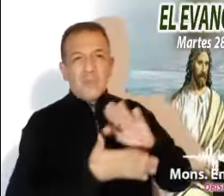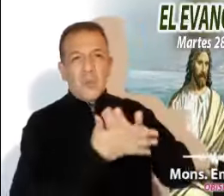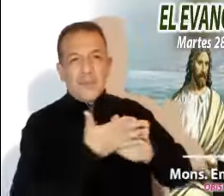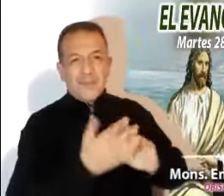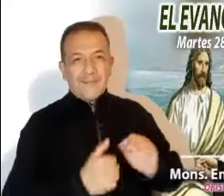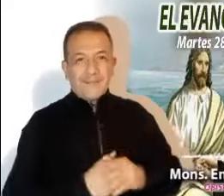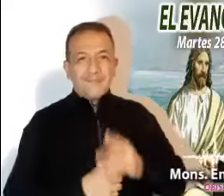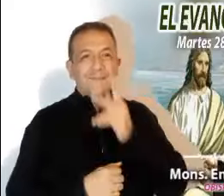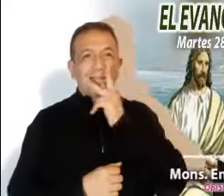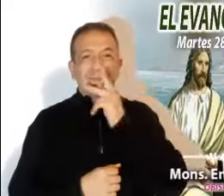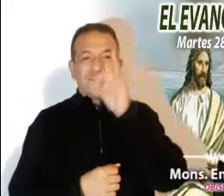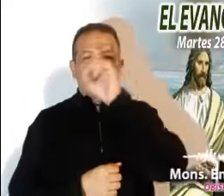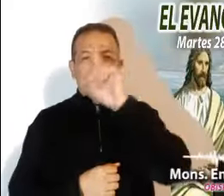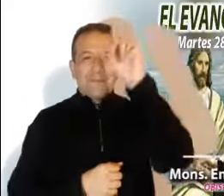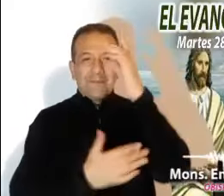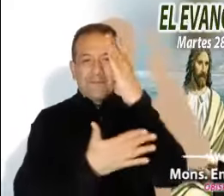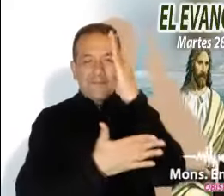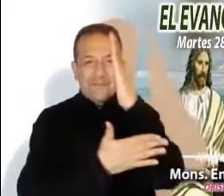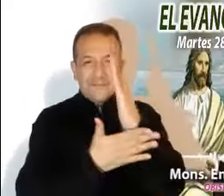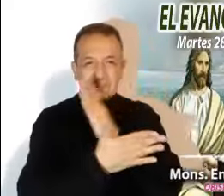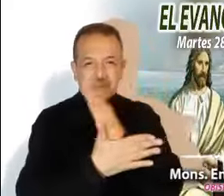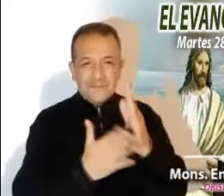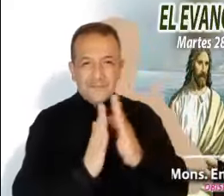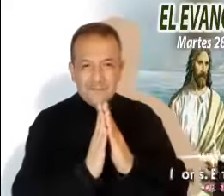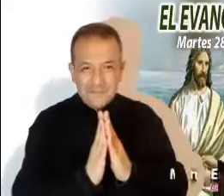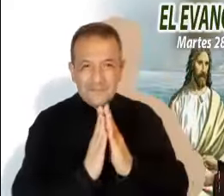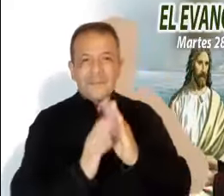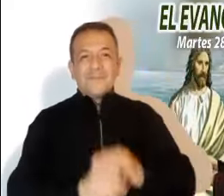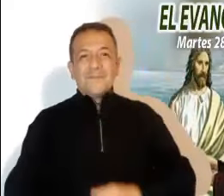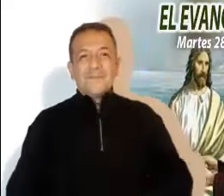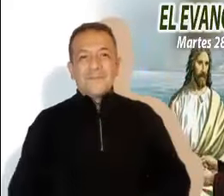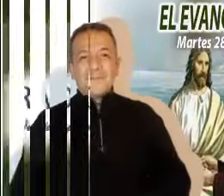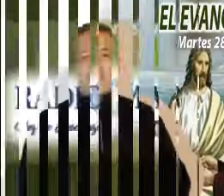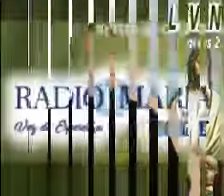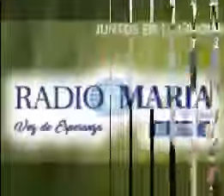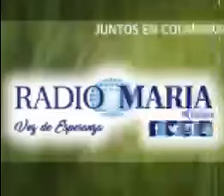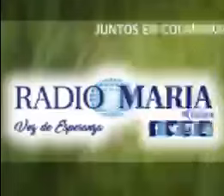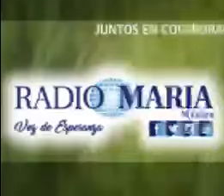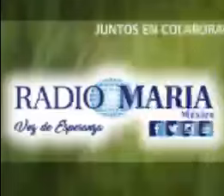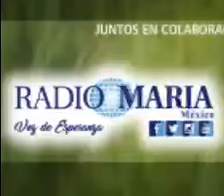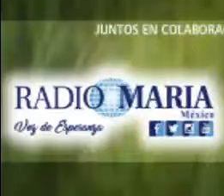El Señor te bendiga en nombre del Padre, y del Hijo, y del Espíritu Santo.